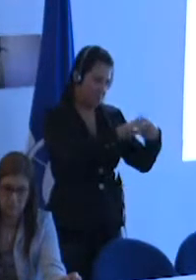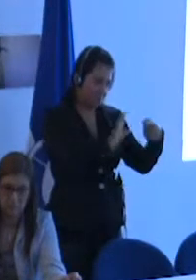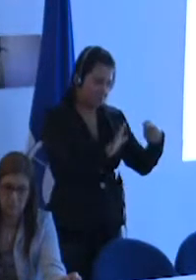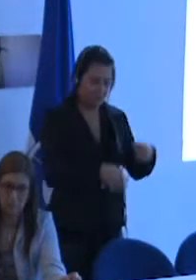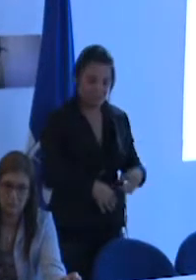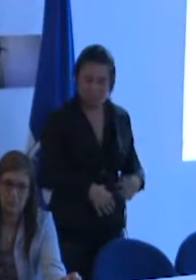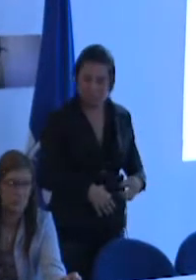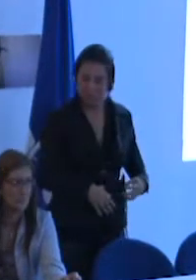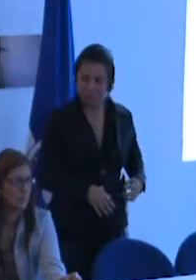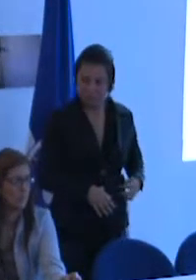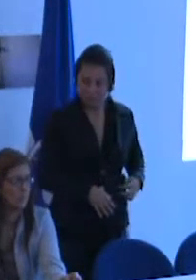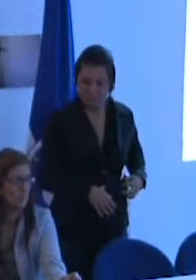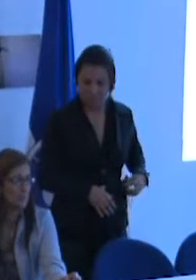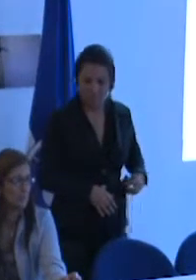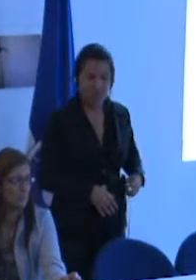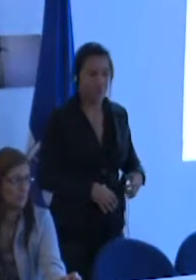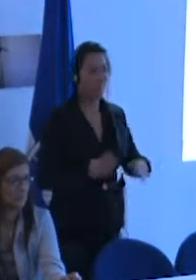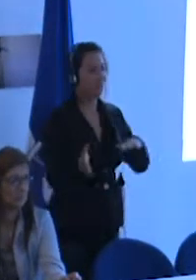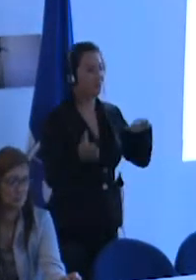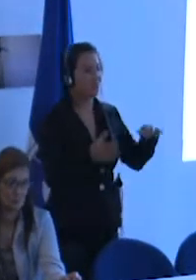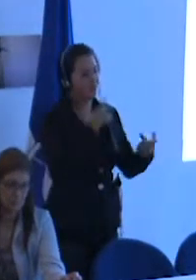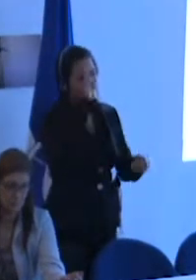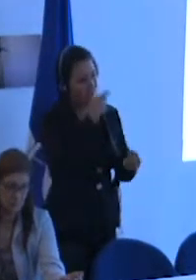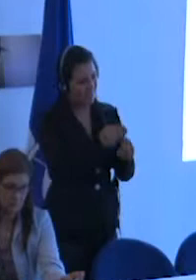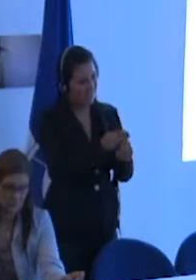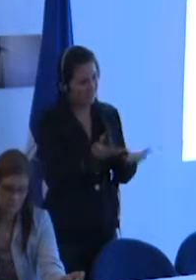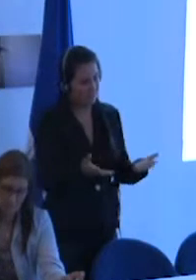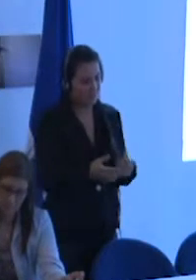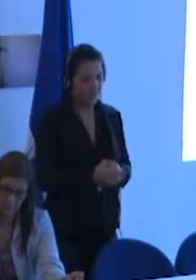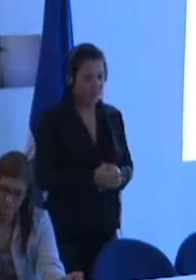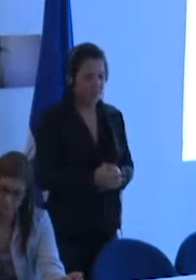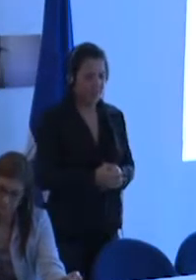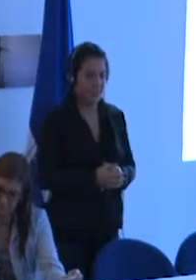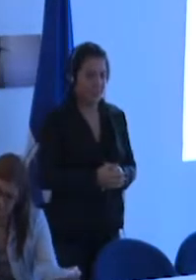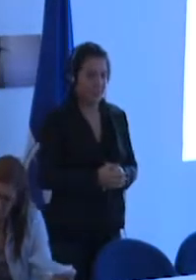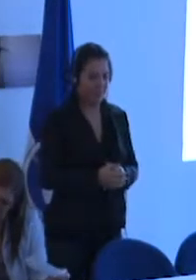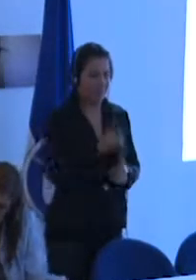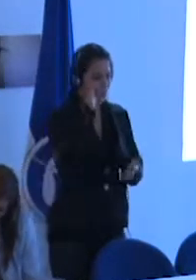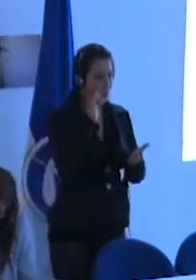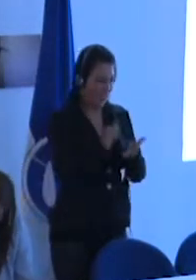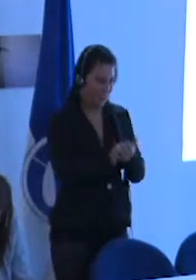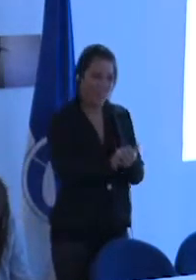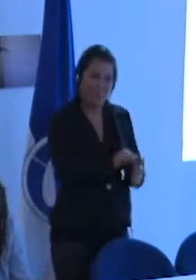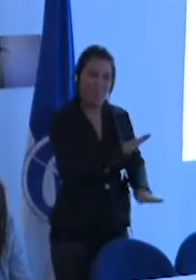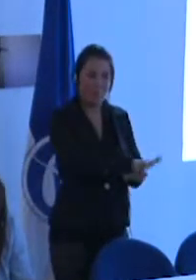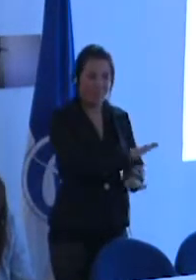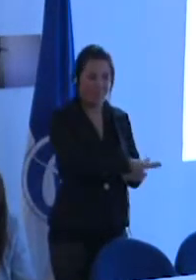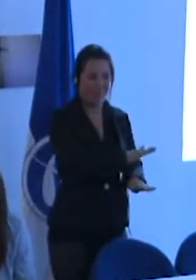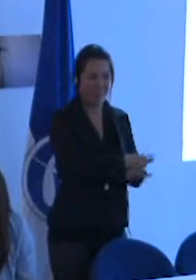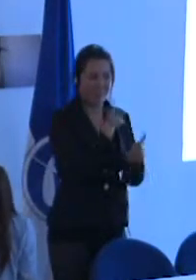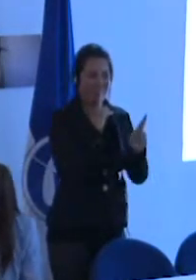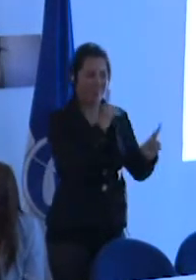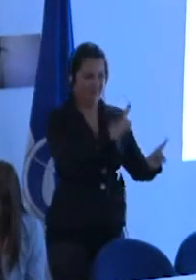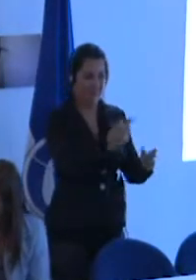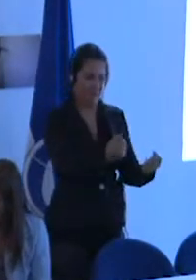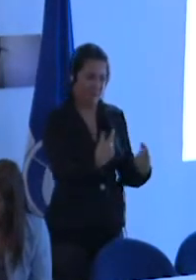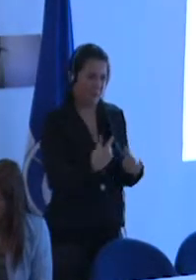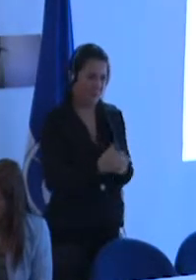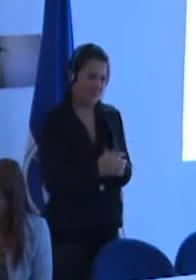primer punto. Con respecto a la diversidad, creo que la conferencia de esta tarde responderá